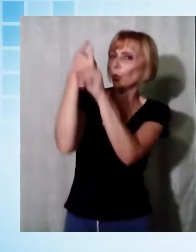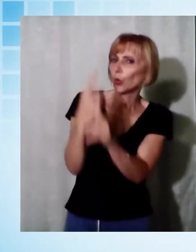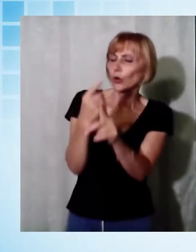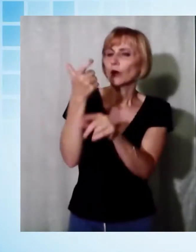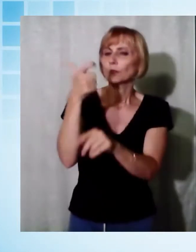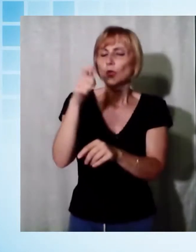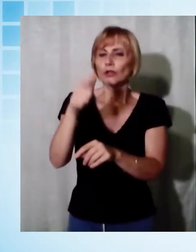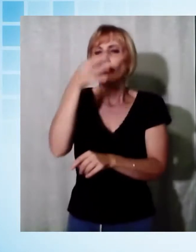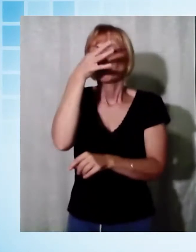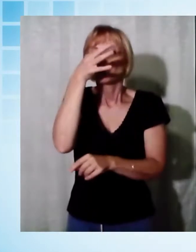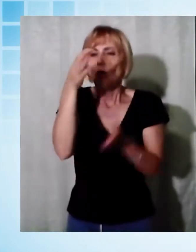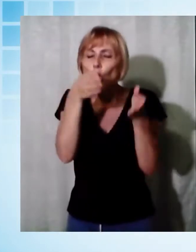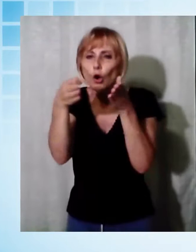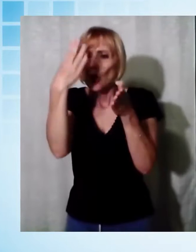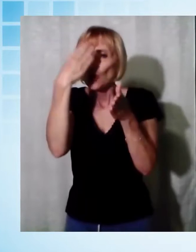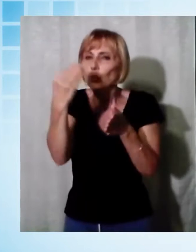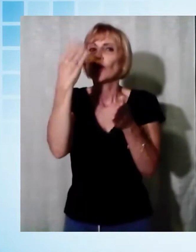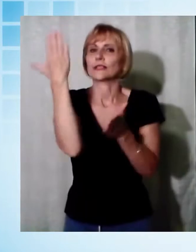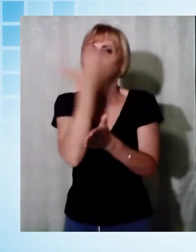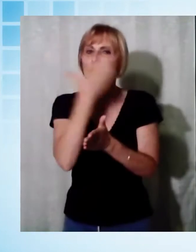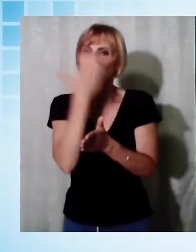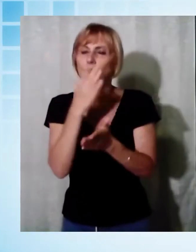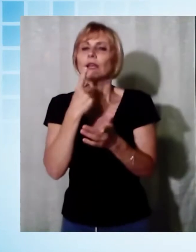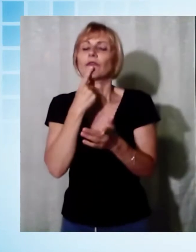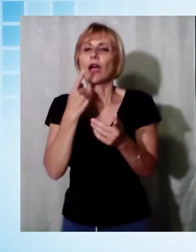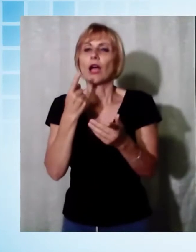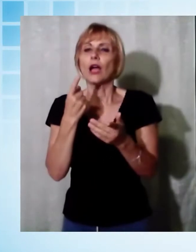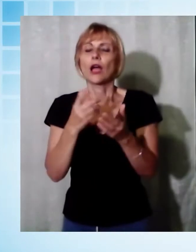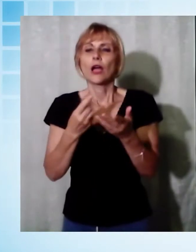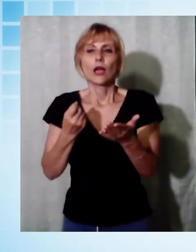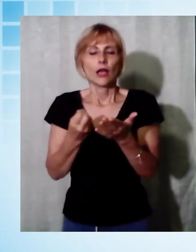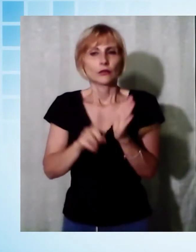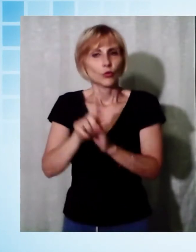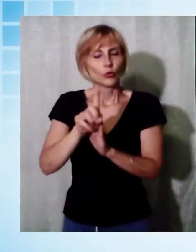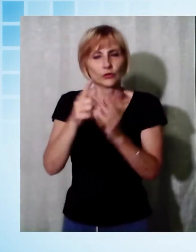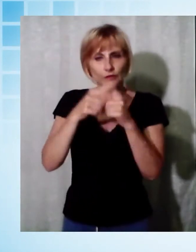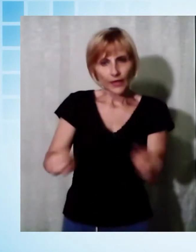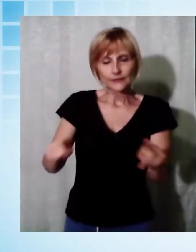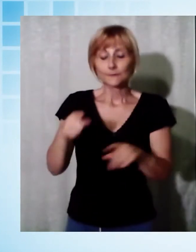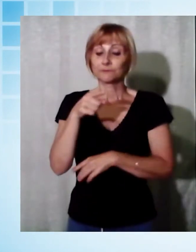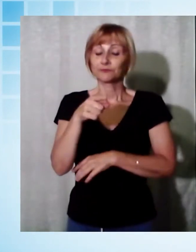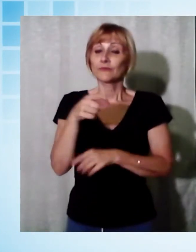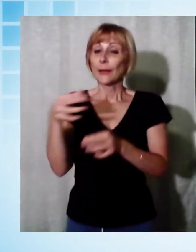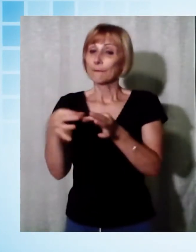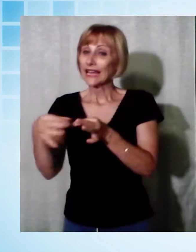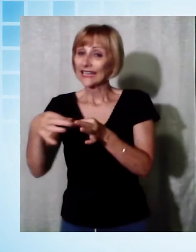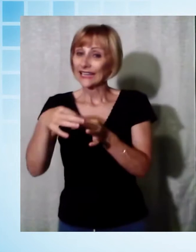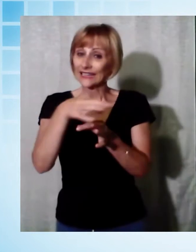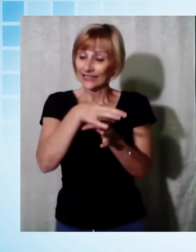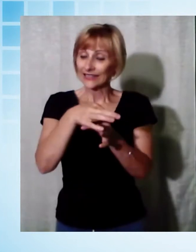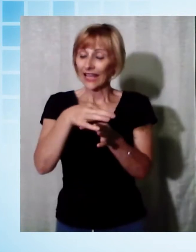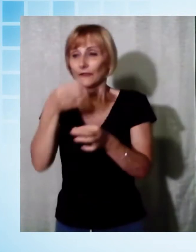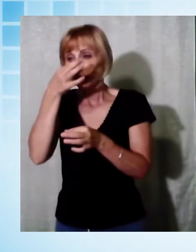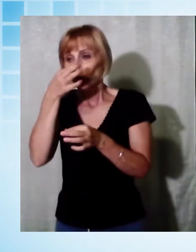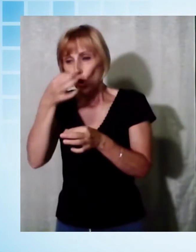raccolti a luna sbagliata. Questo bellissimo fiore, a differenza della sorella margherita, ha i petali che guardano in basso e il centro è